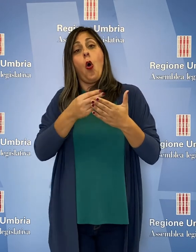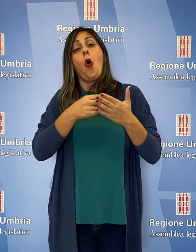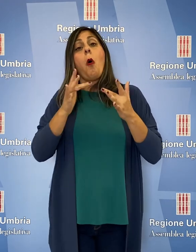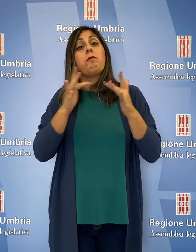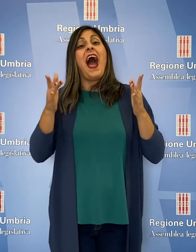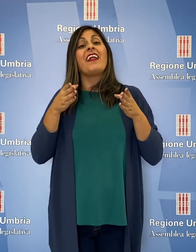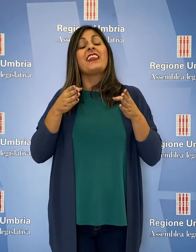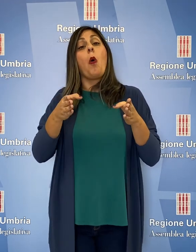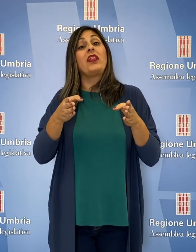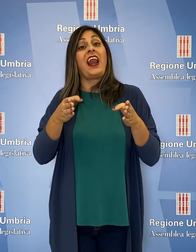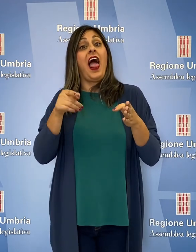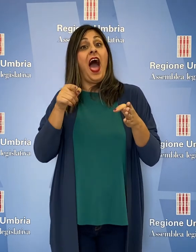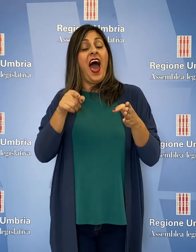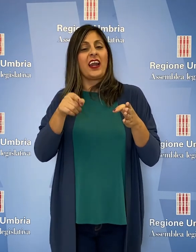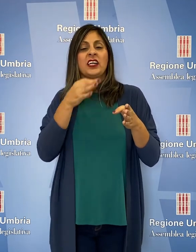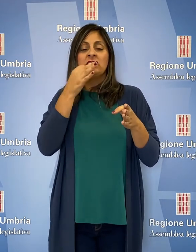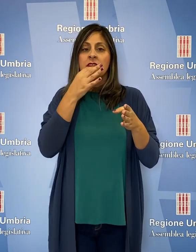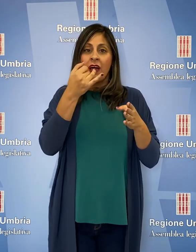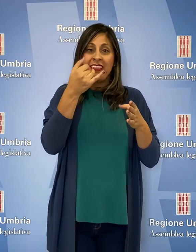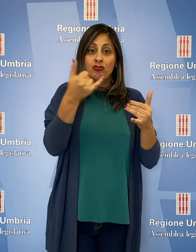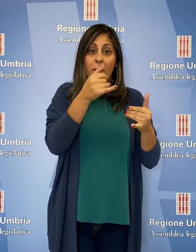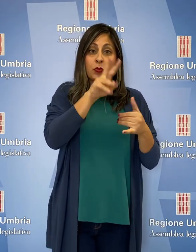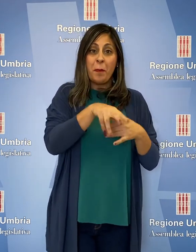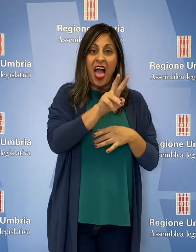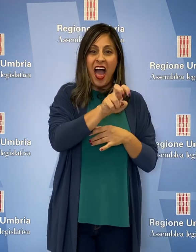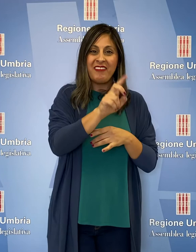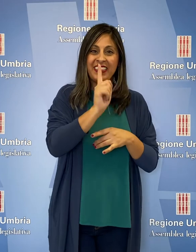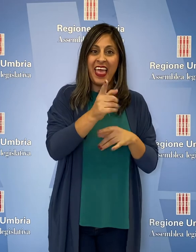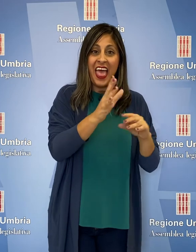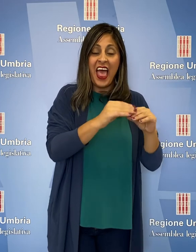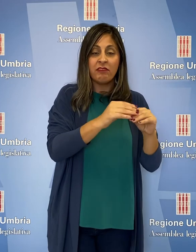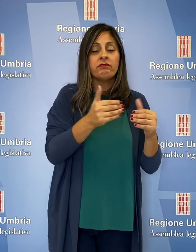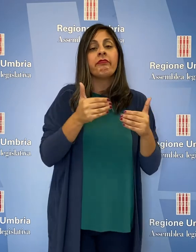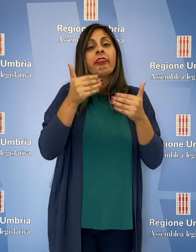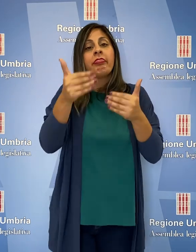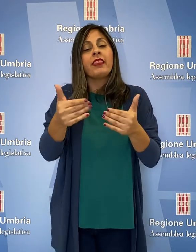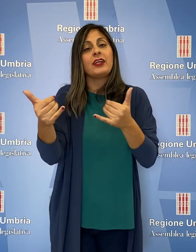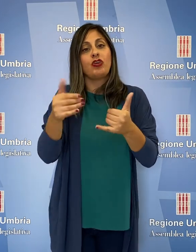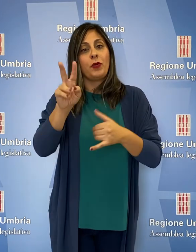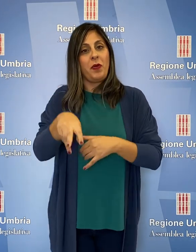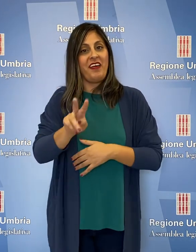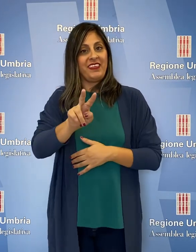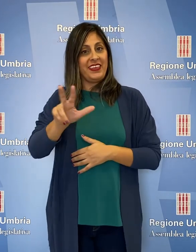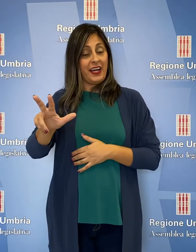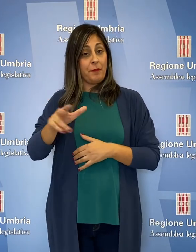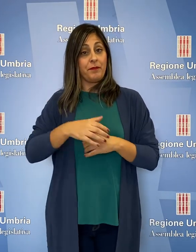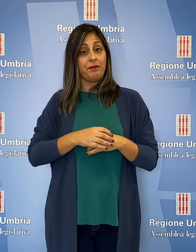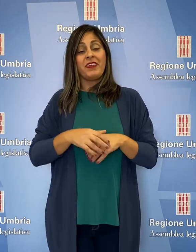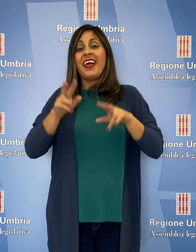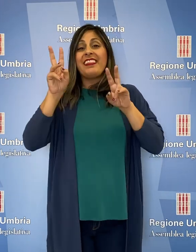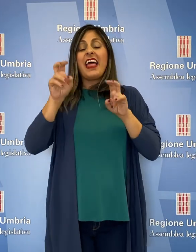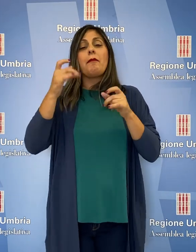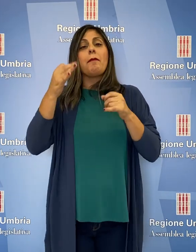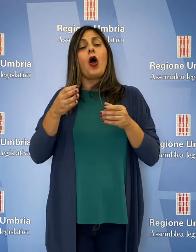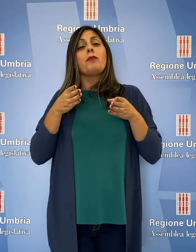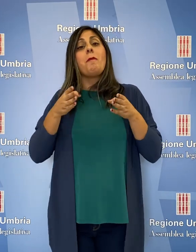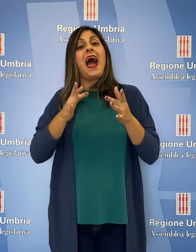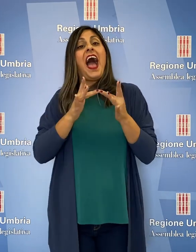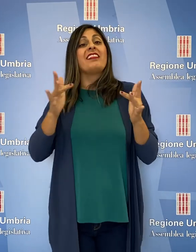spostando il termine di realizzazione da dicembre 2020 a dicembre 2023. Oltre al tema della banda ultralarga, ha aggiunto l'assessore, abbiamo